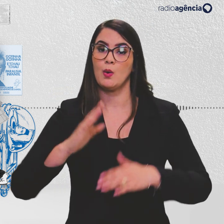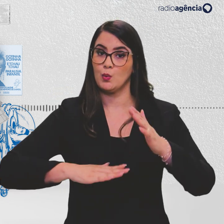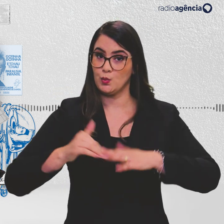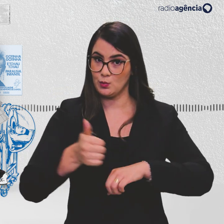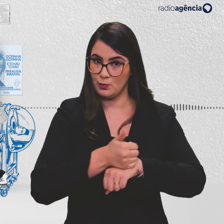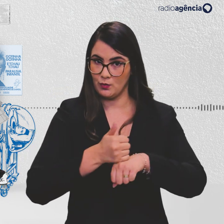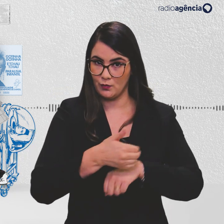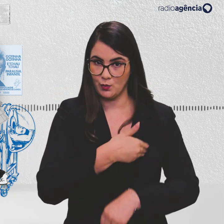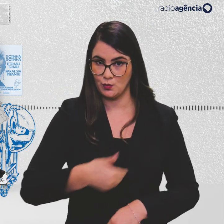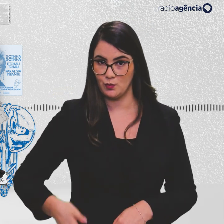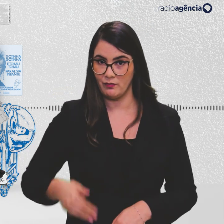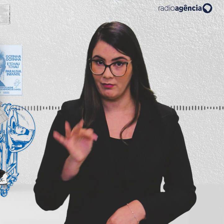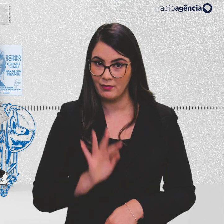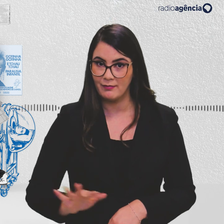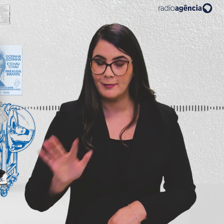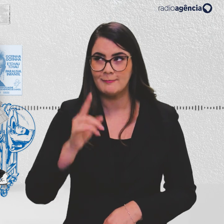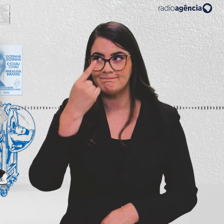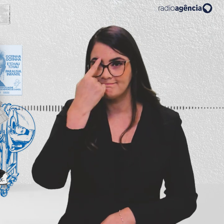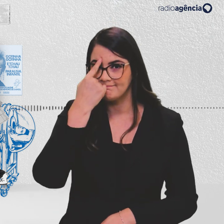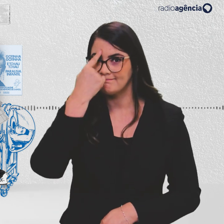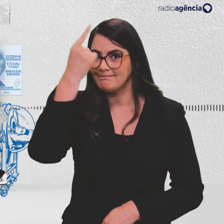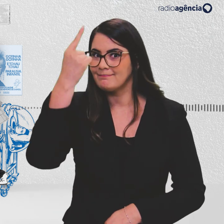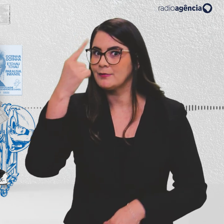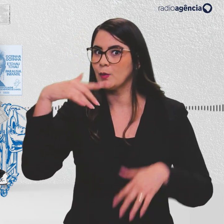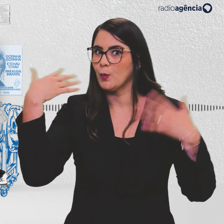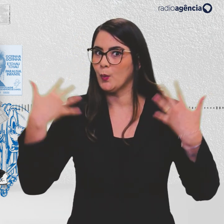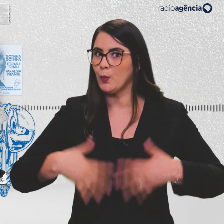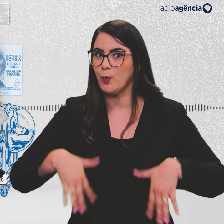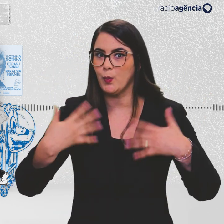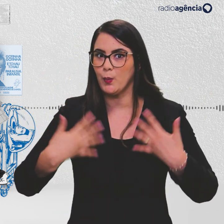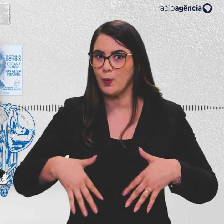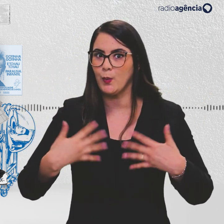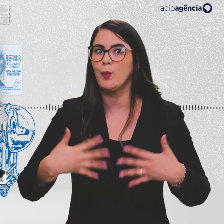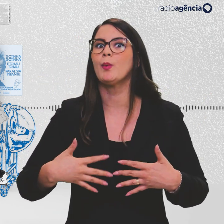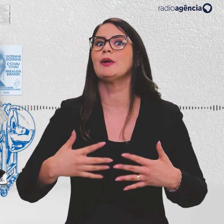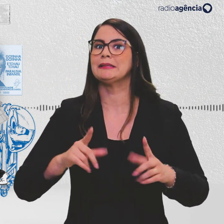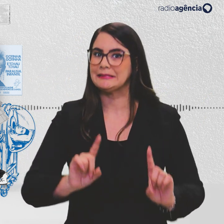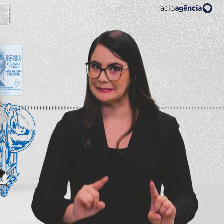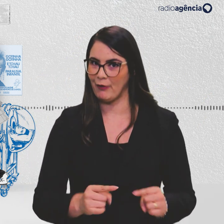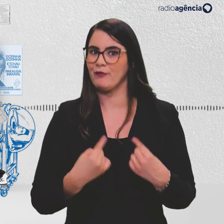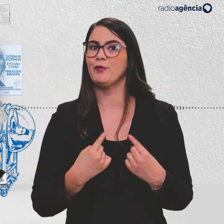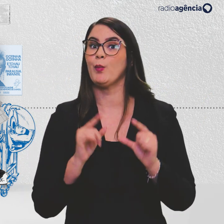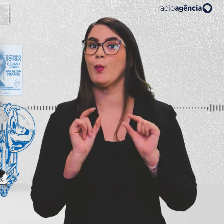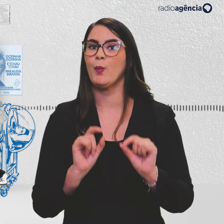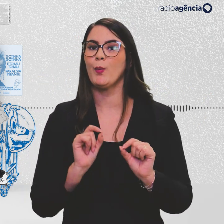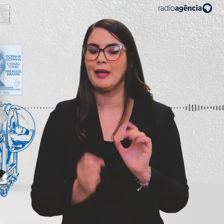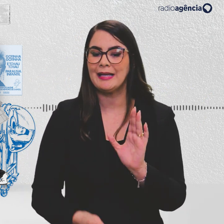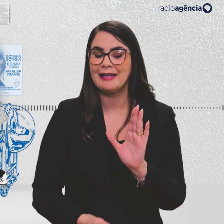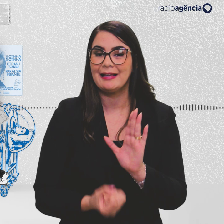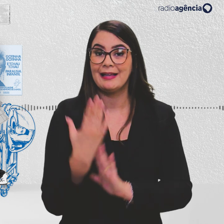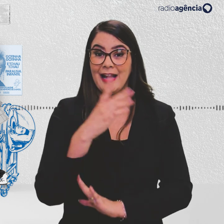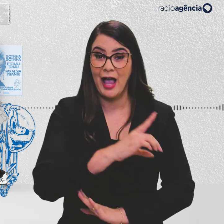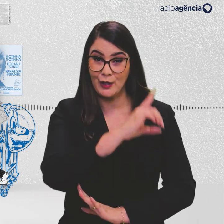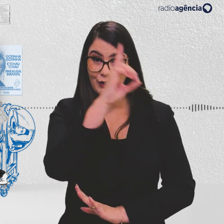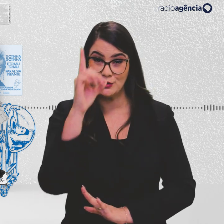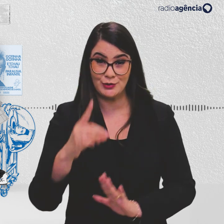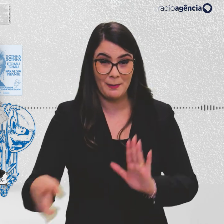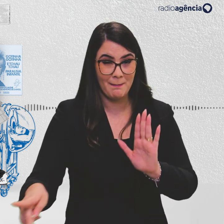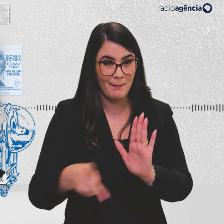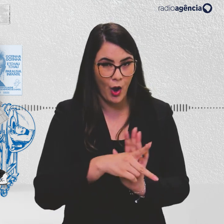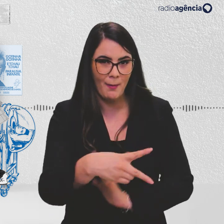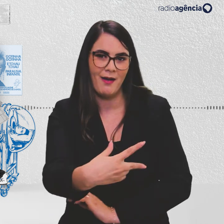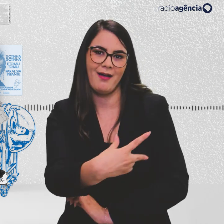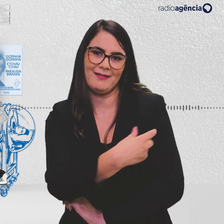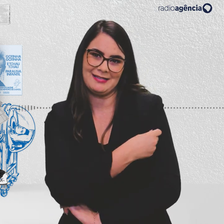do governo federal então tiveram uma ideia megalomaníaca e ousada. Criar os dias nacionais de vacinação,